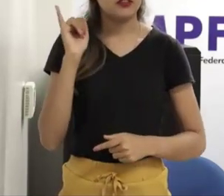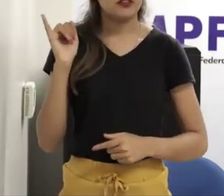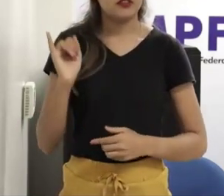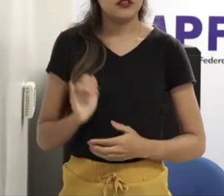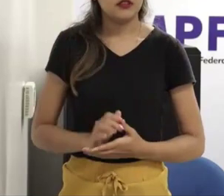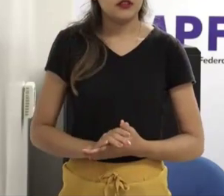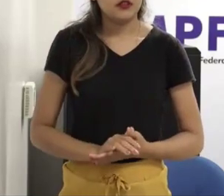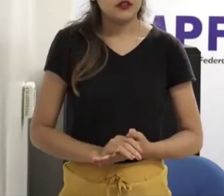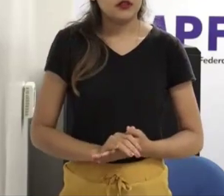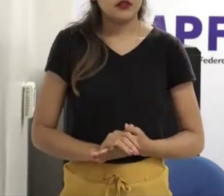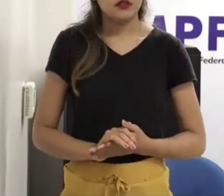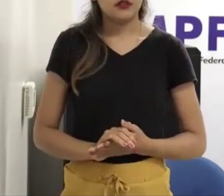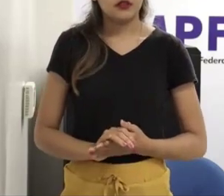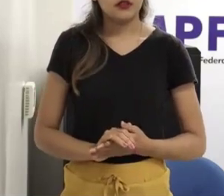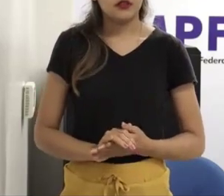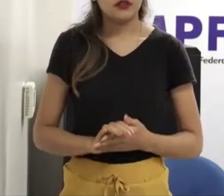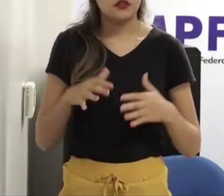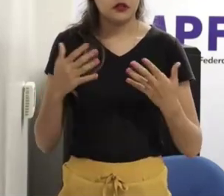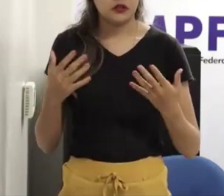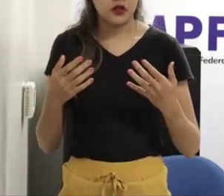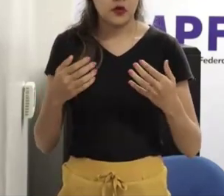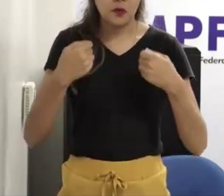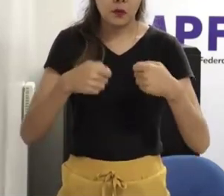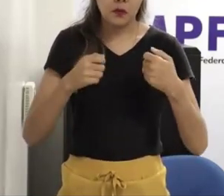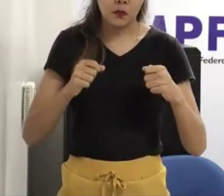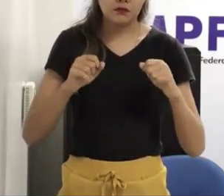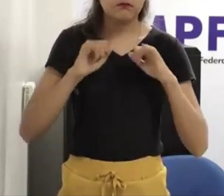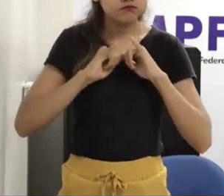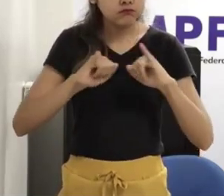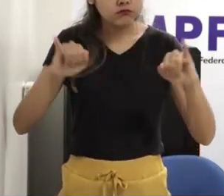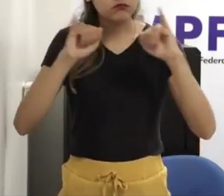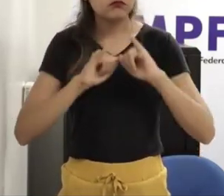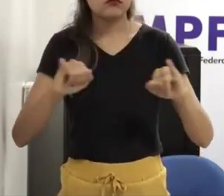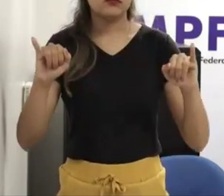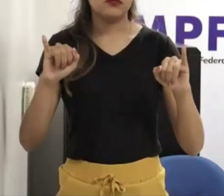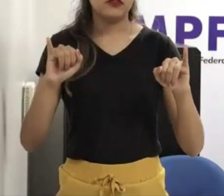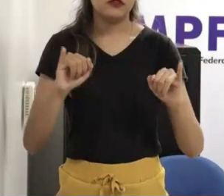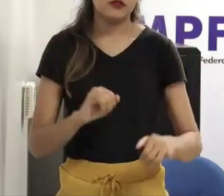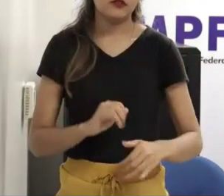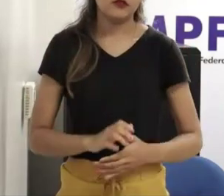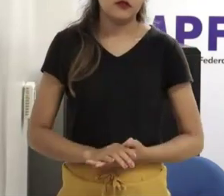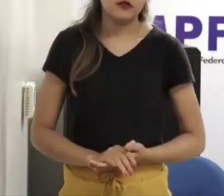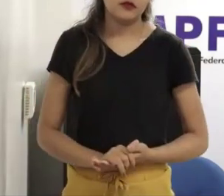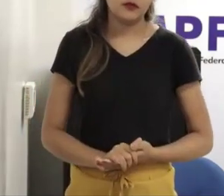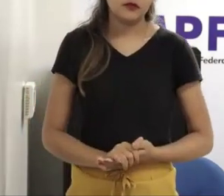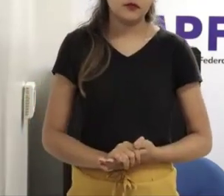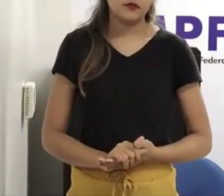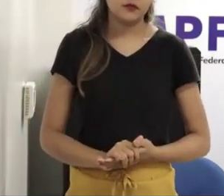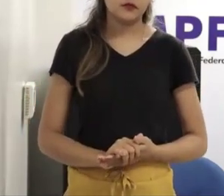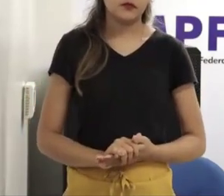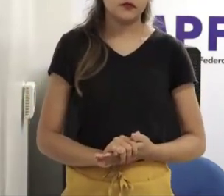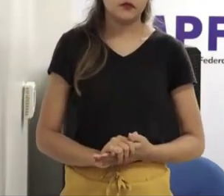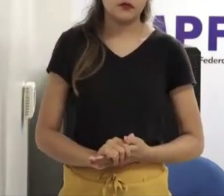mais ostensivamente eu acho que em parte é por causa dessa dessa